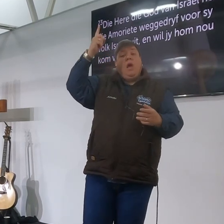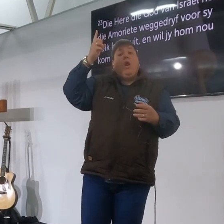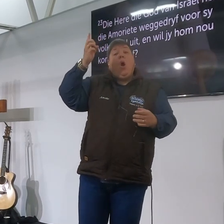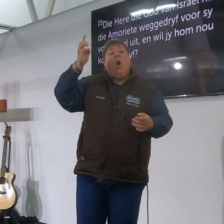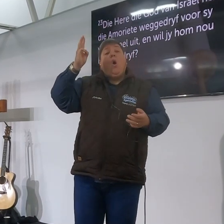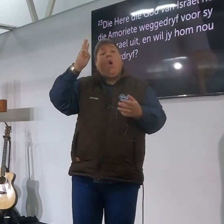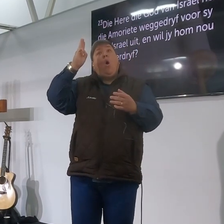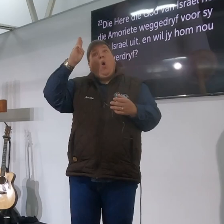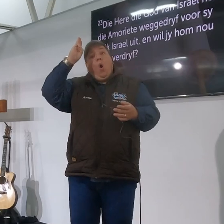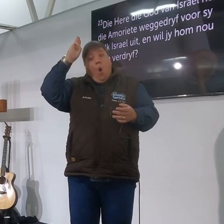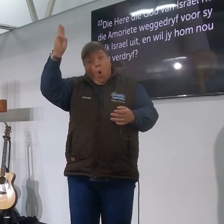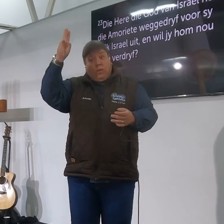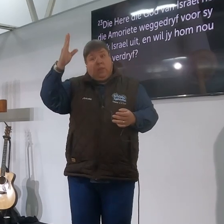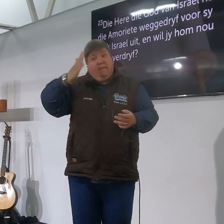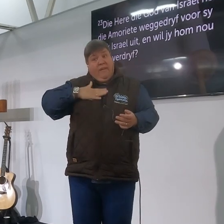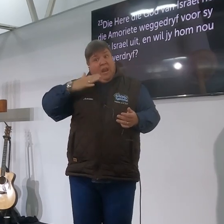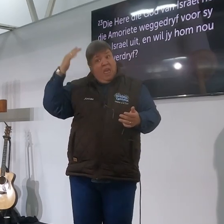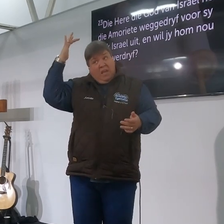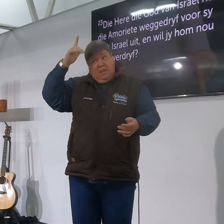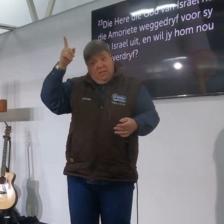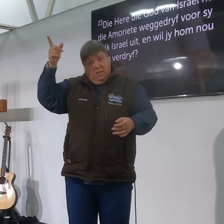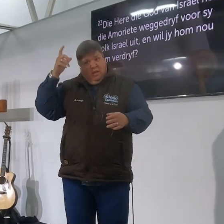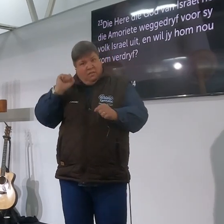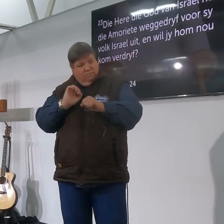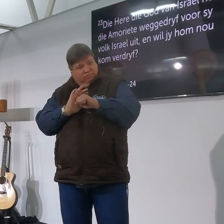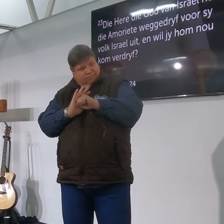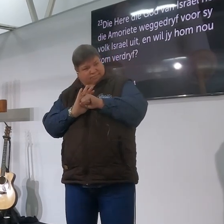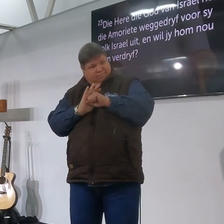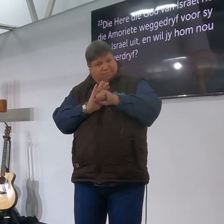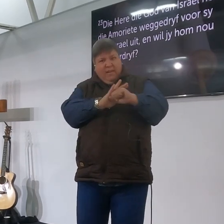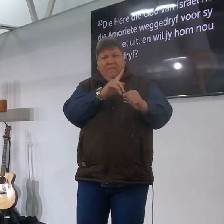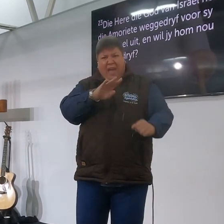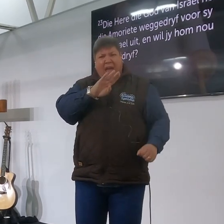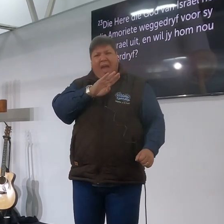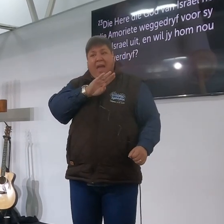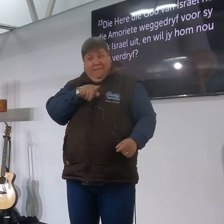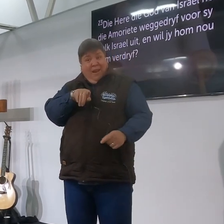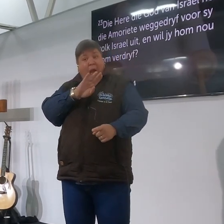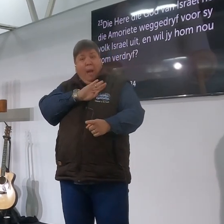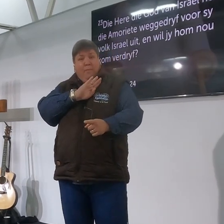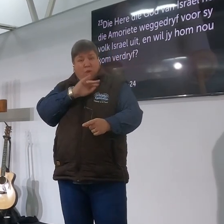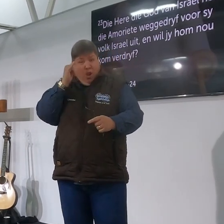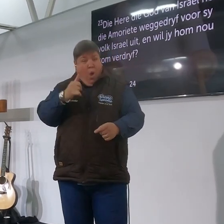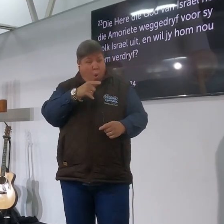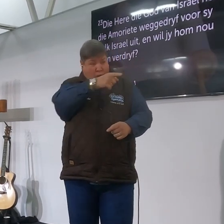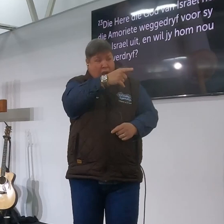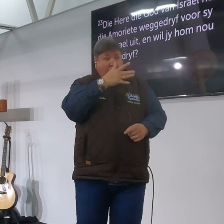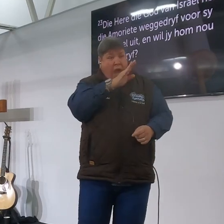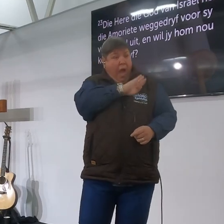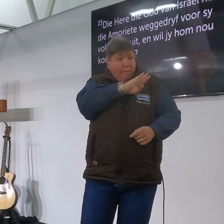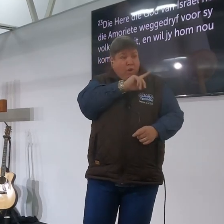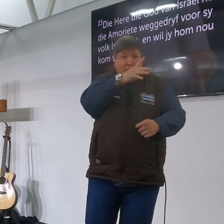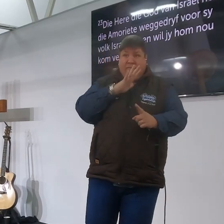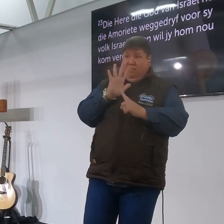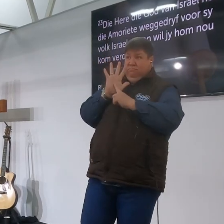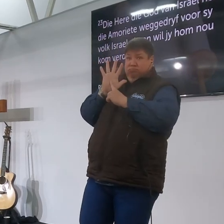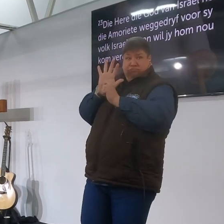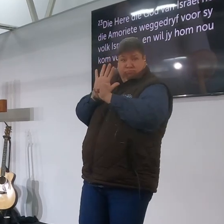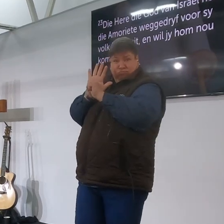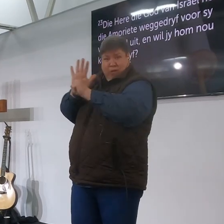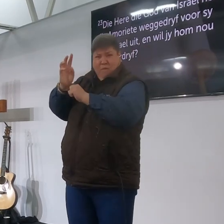het die ammonite weggedruid voor sy volk uit wil jy hom nou kom verdruid so sê jy hoe hou Jefta perspektief